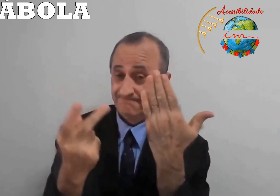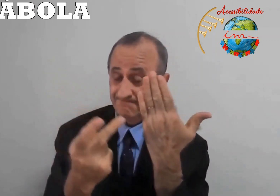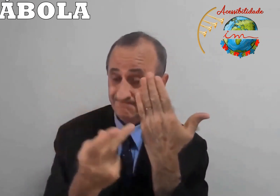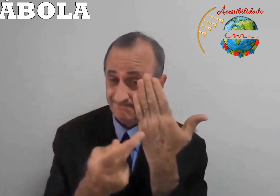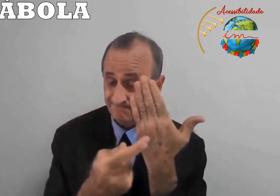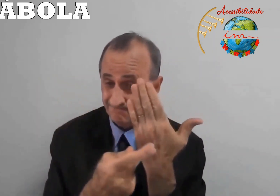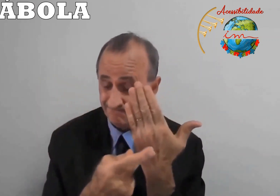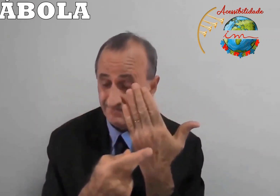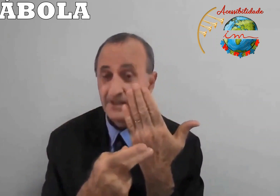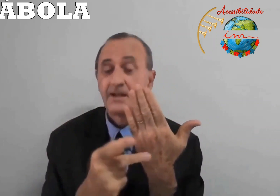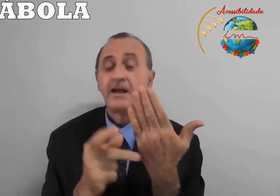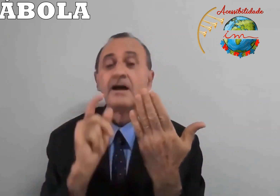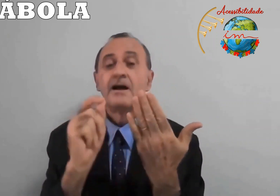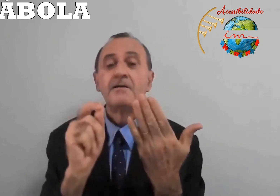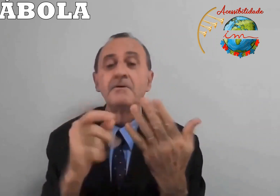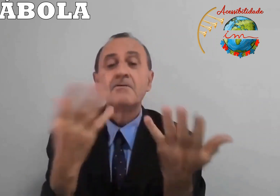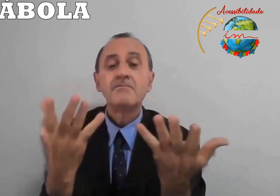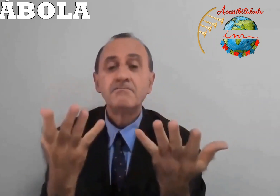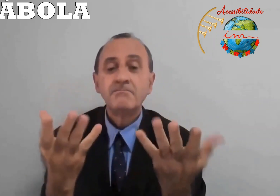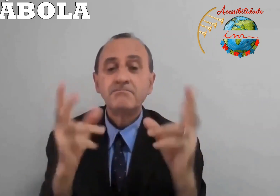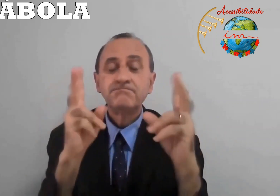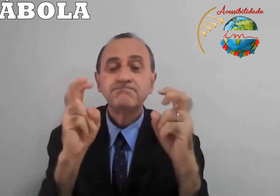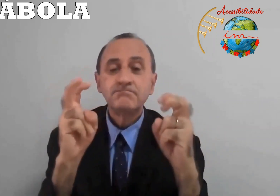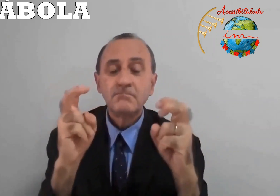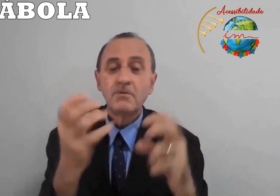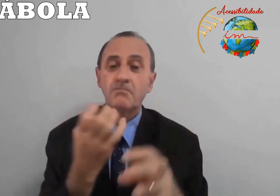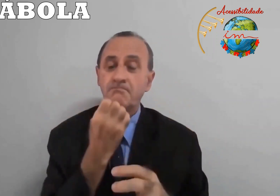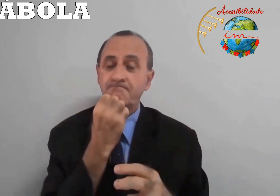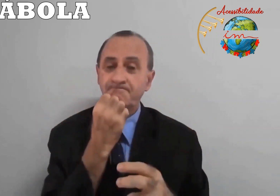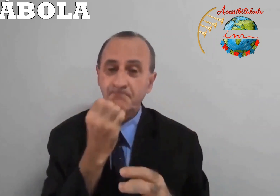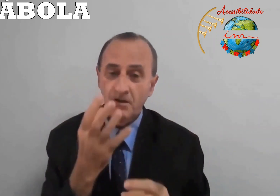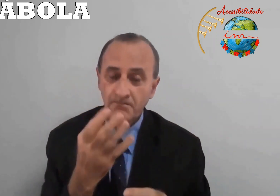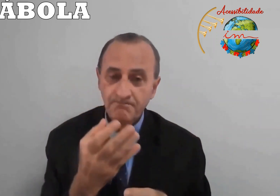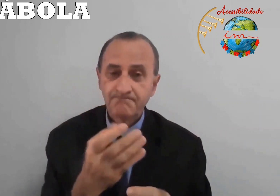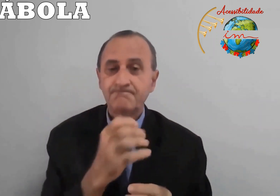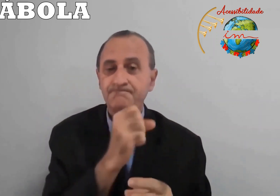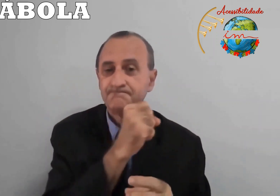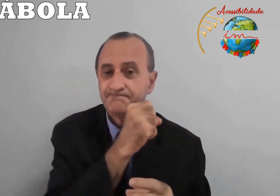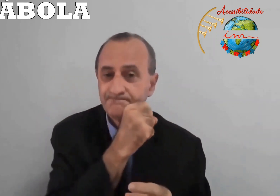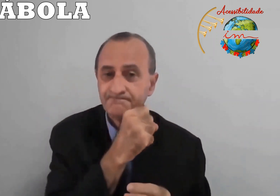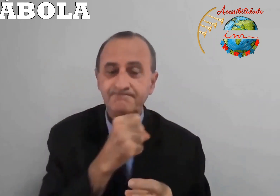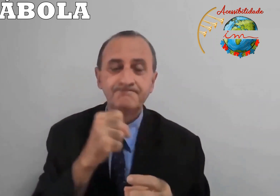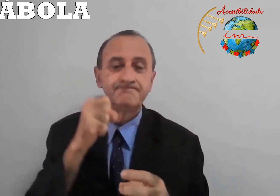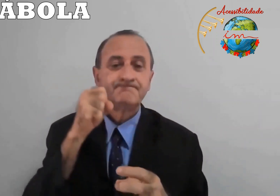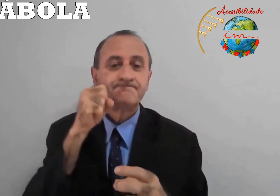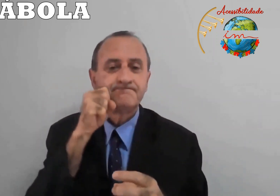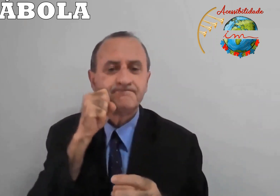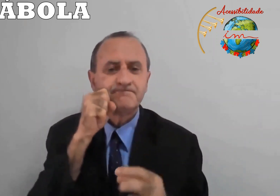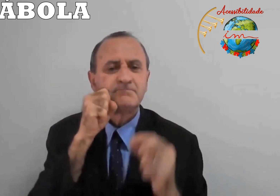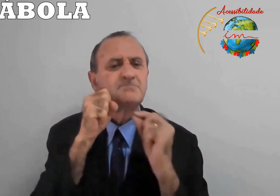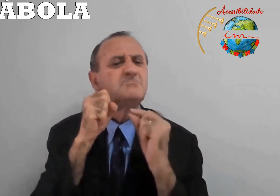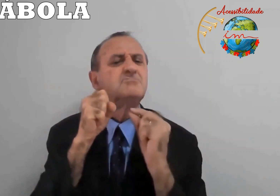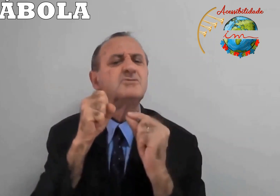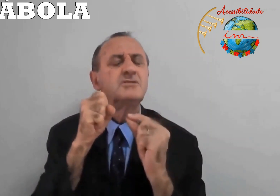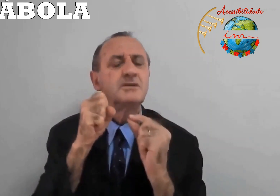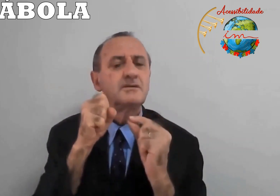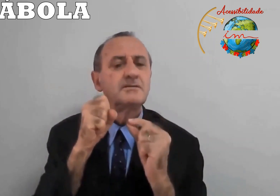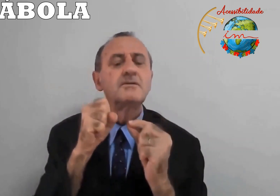parábola. Qual parábola? Parábola do bom samaritano. O que é isso,